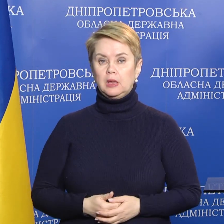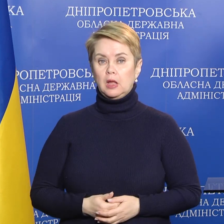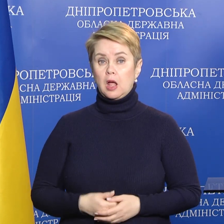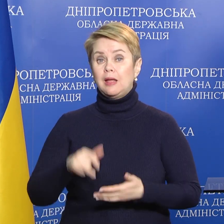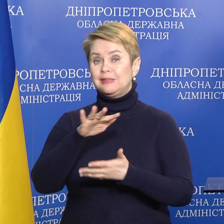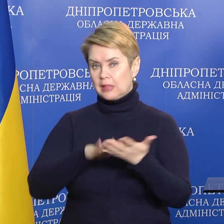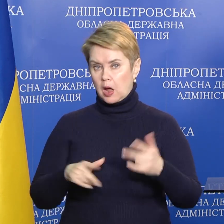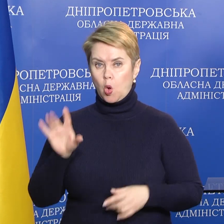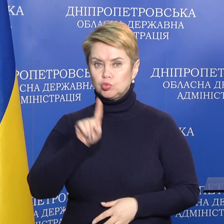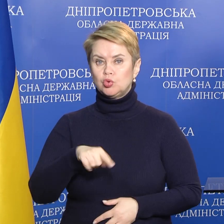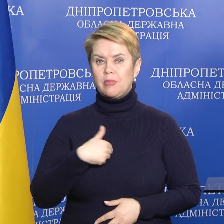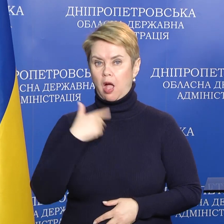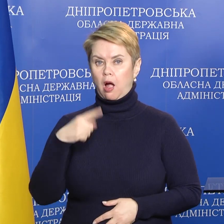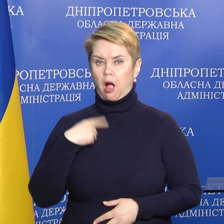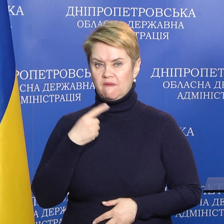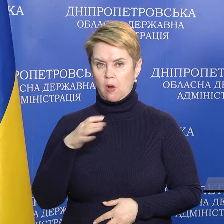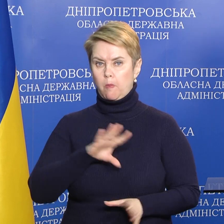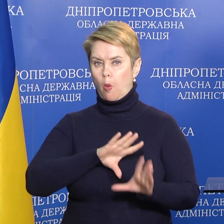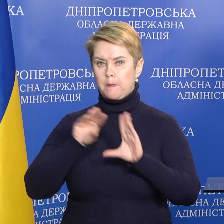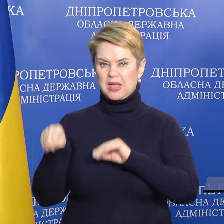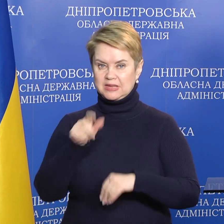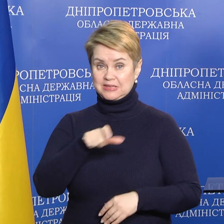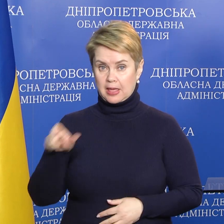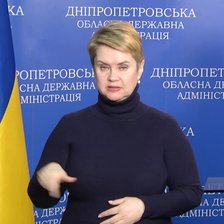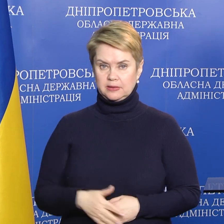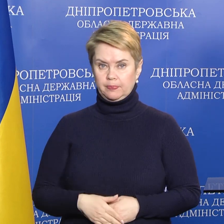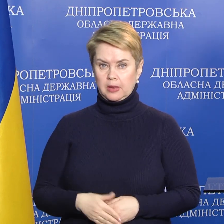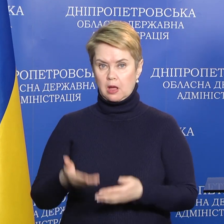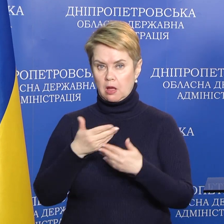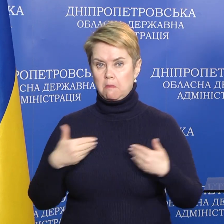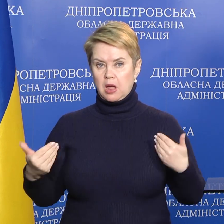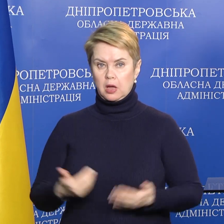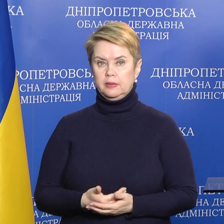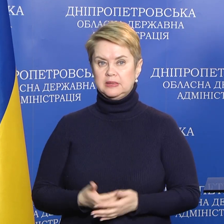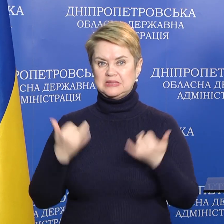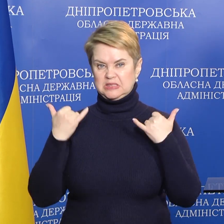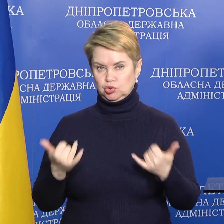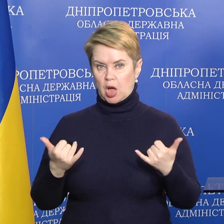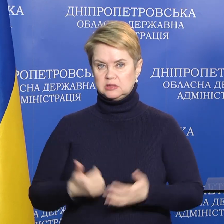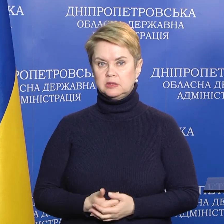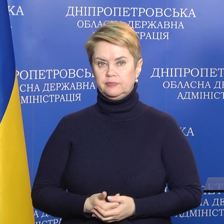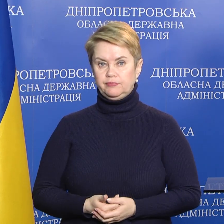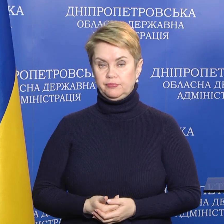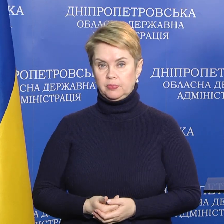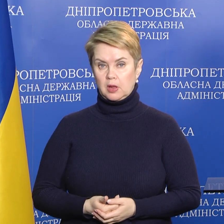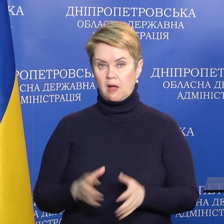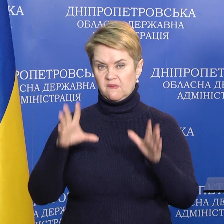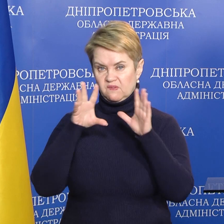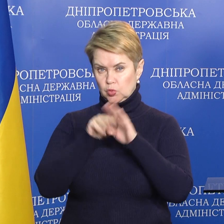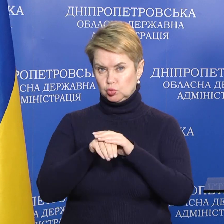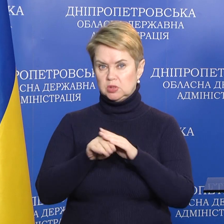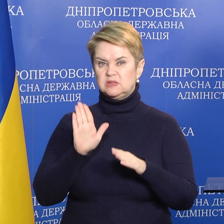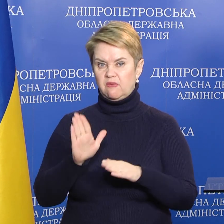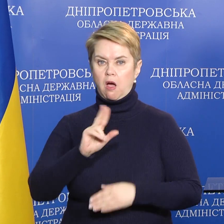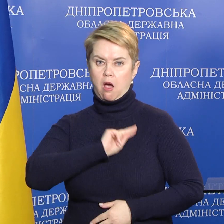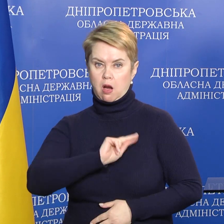Далее, то, о чем я говорю по переселенцам. Мы сейчас включились в